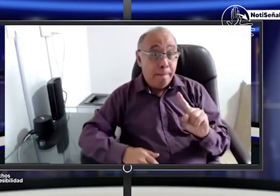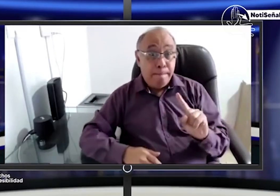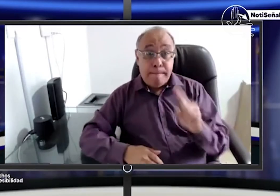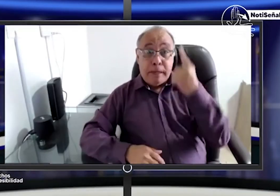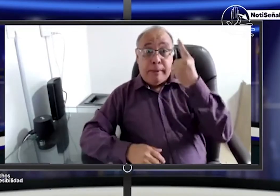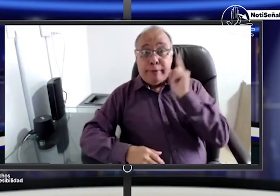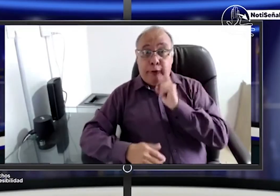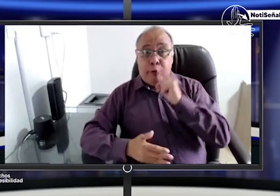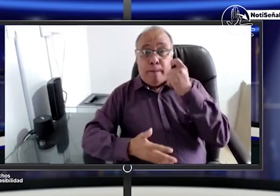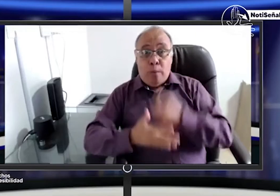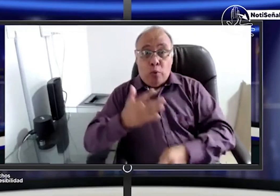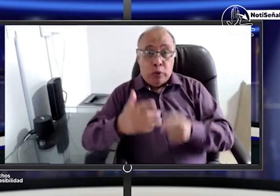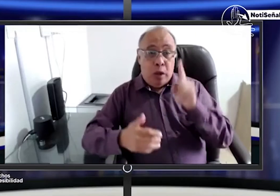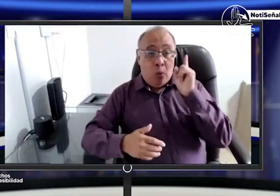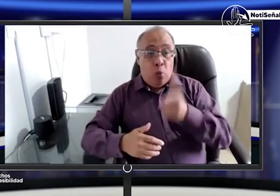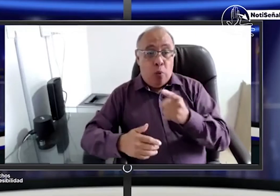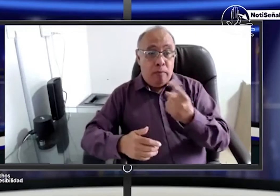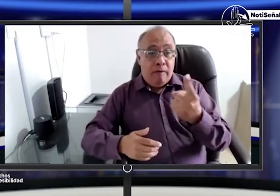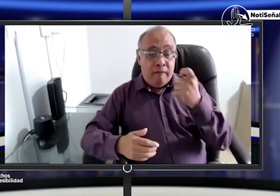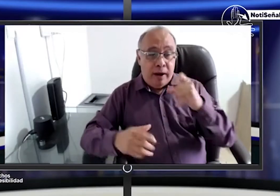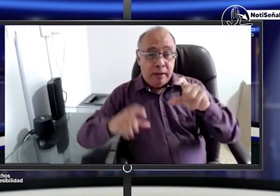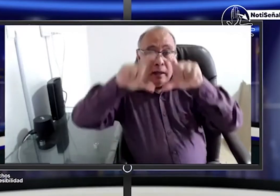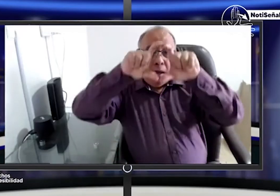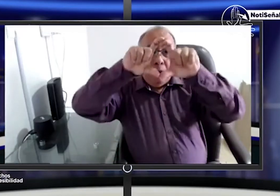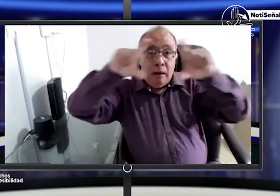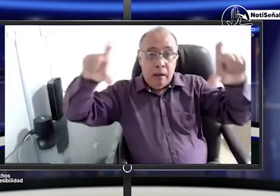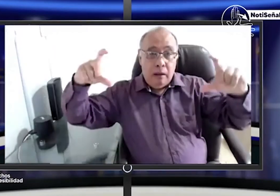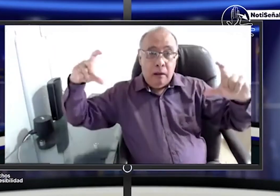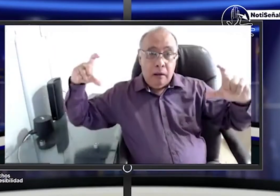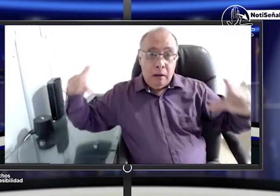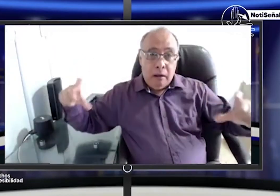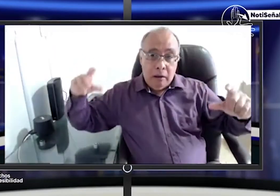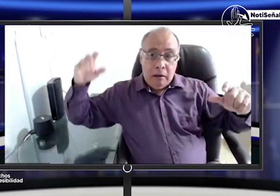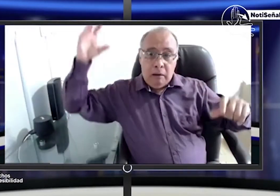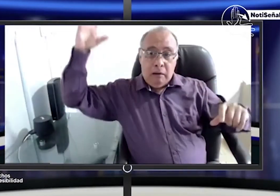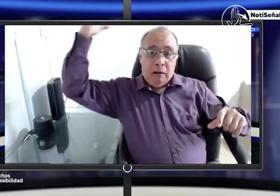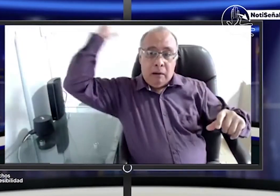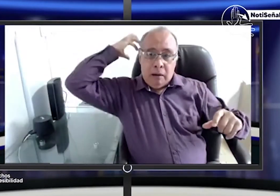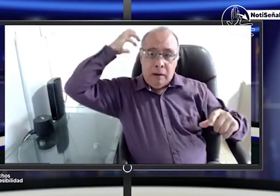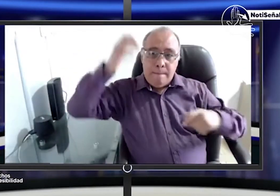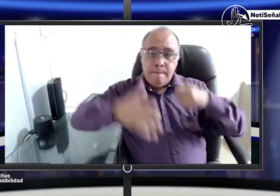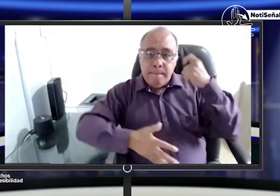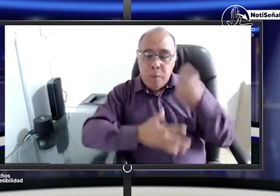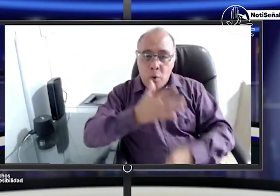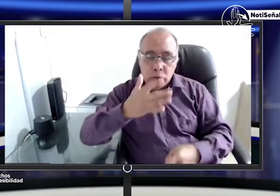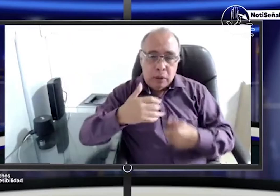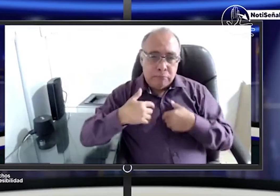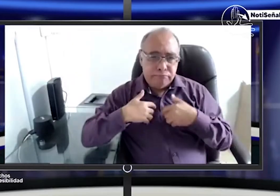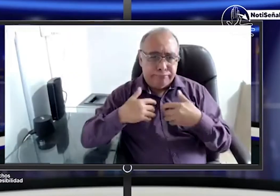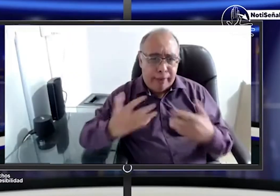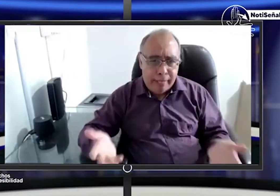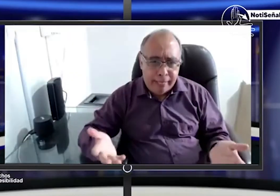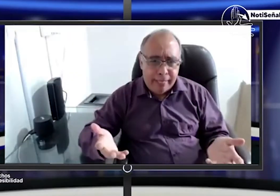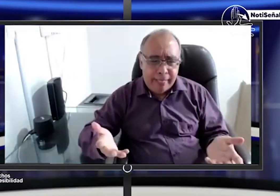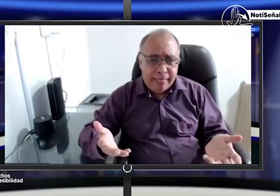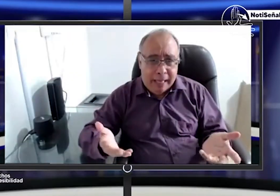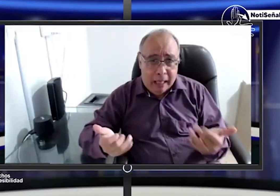el acceso para las personas sordas de hecho ya hay una primera multa para la persona sorda porque no contaba